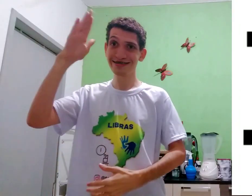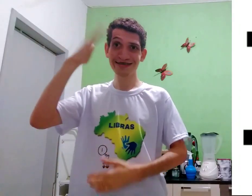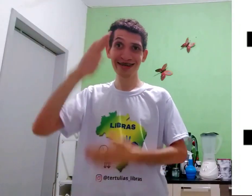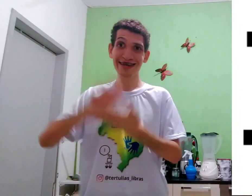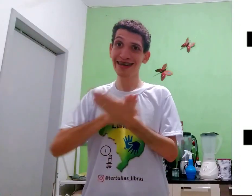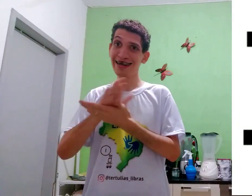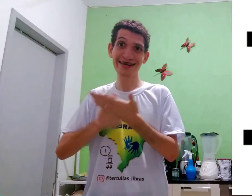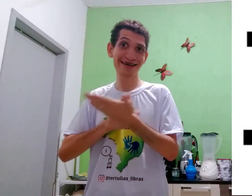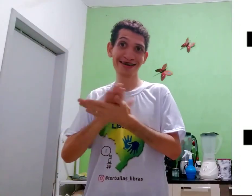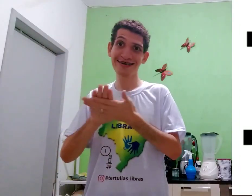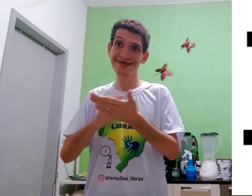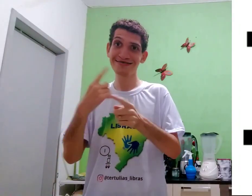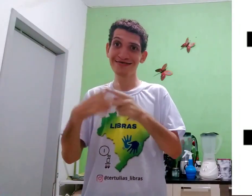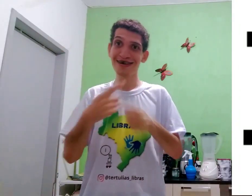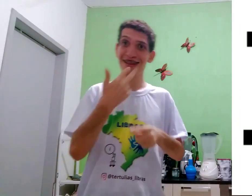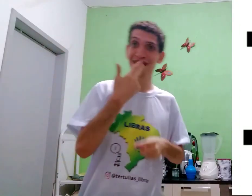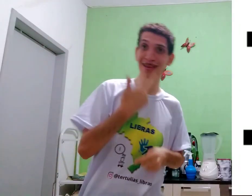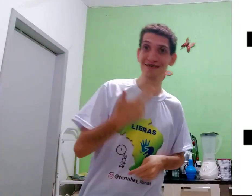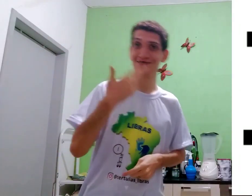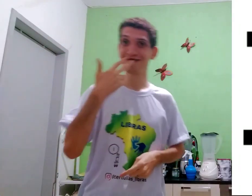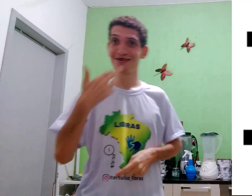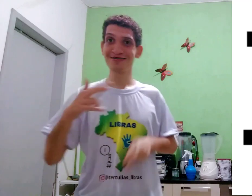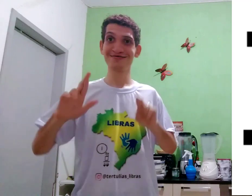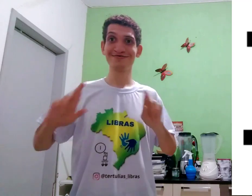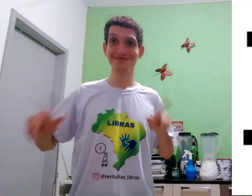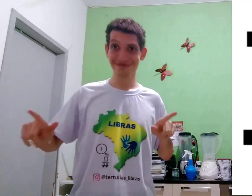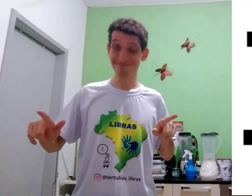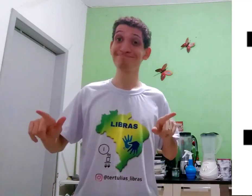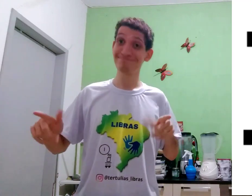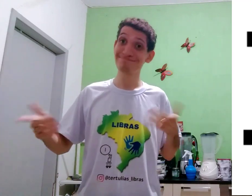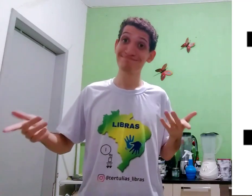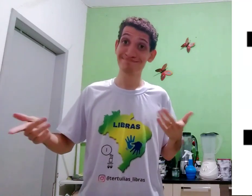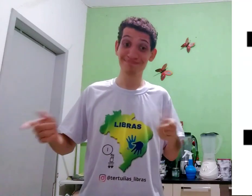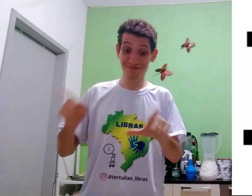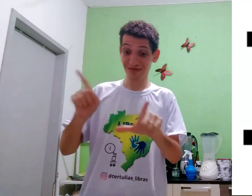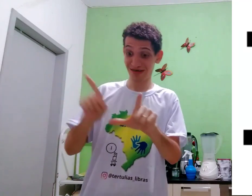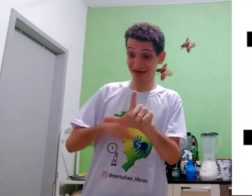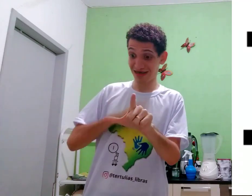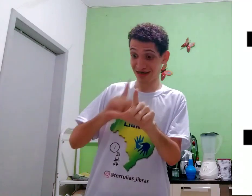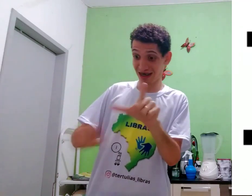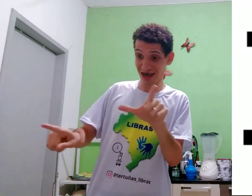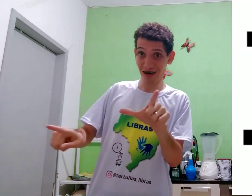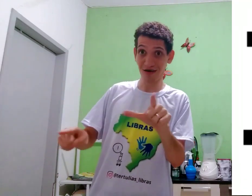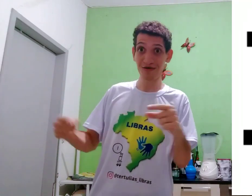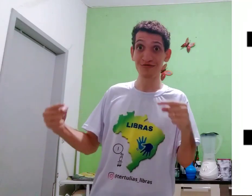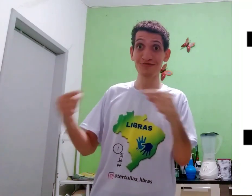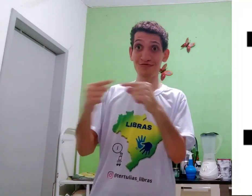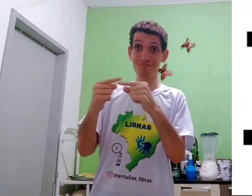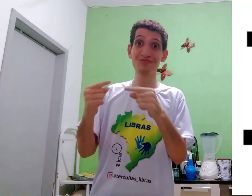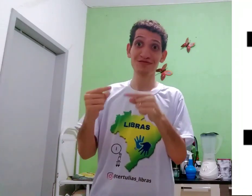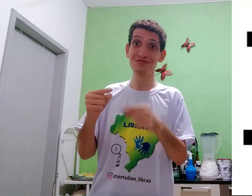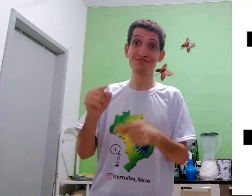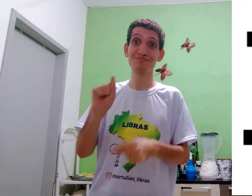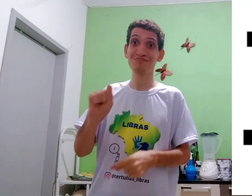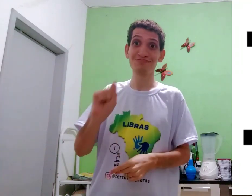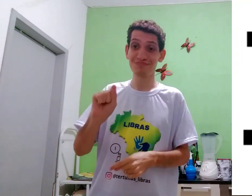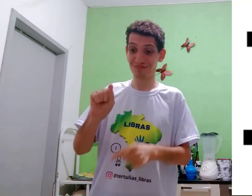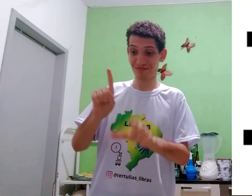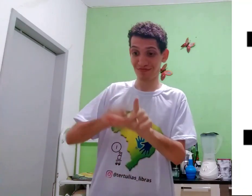não tem entender nada, porque língua é diferente, é, literal combina o que,